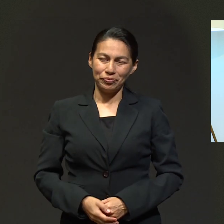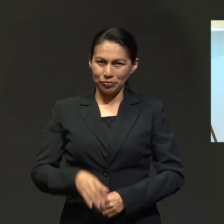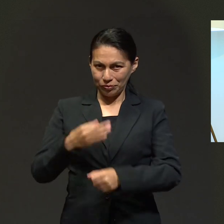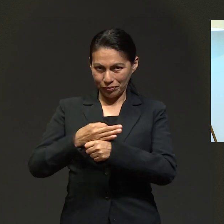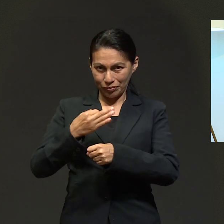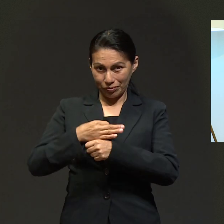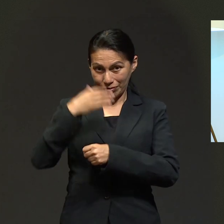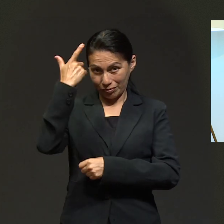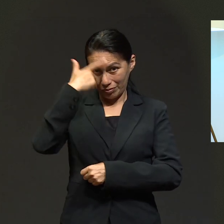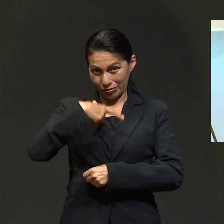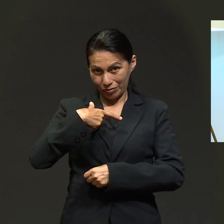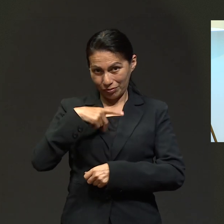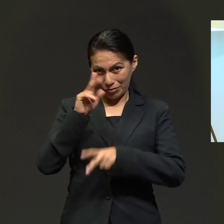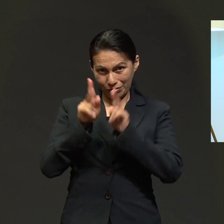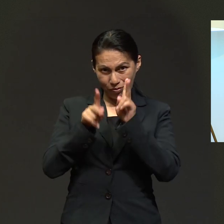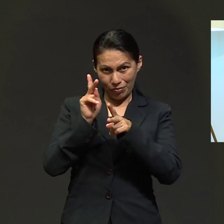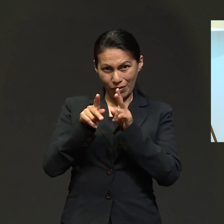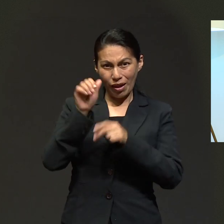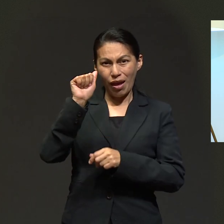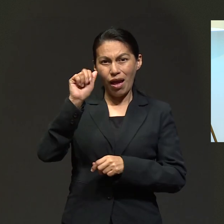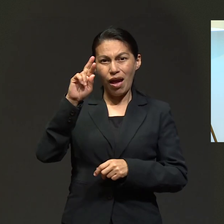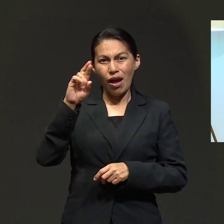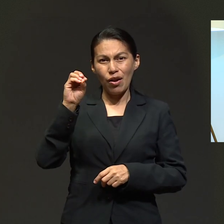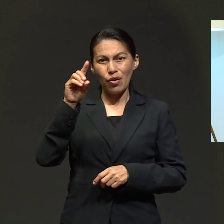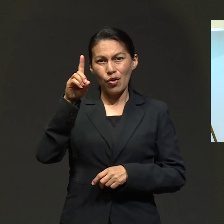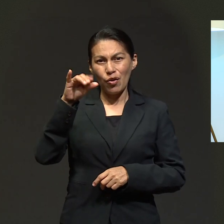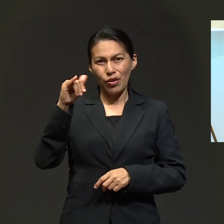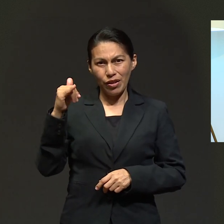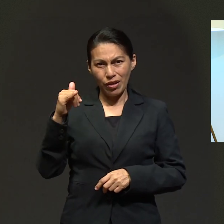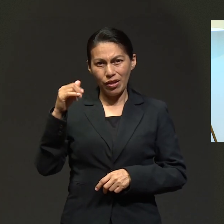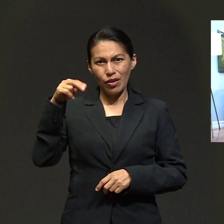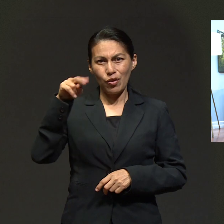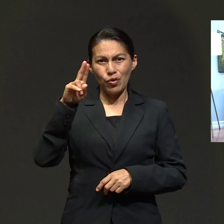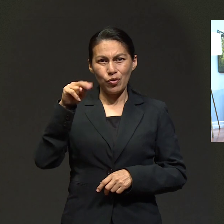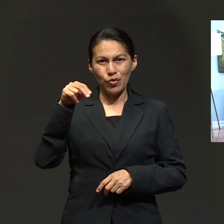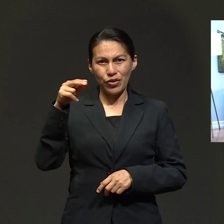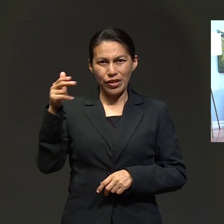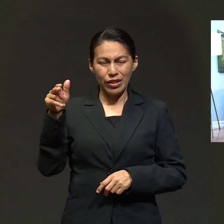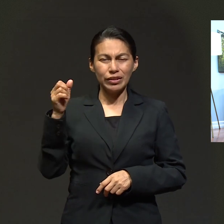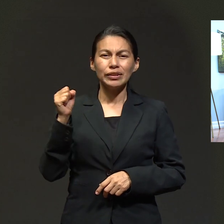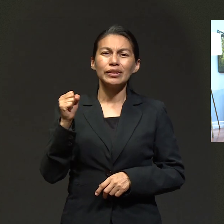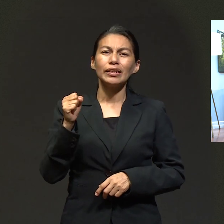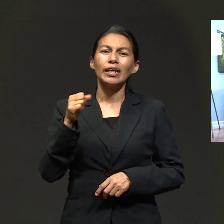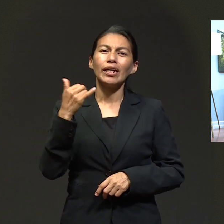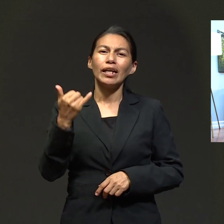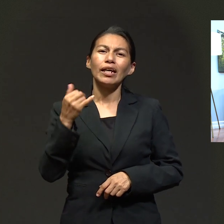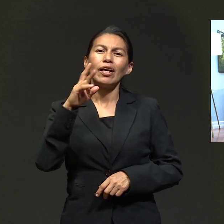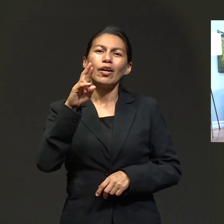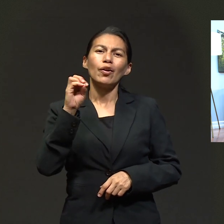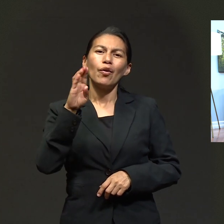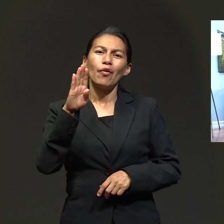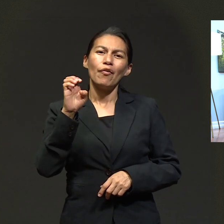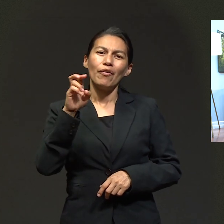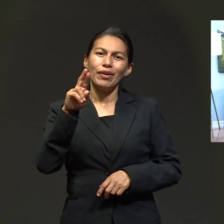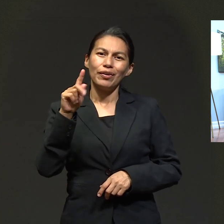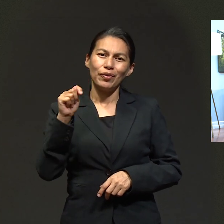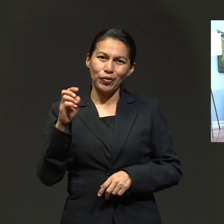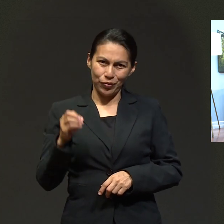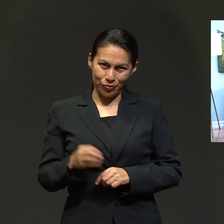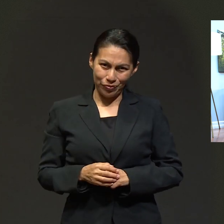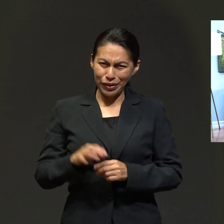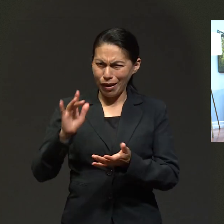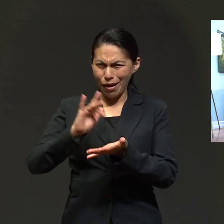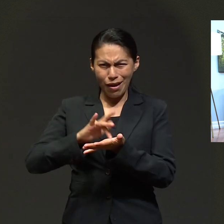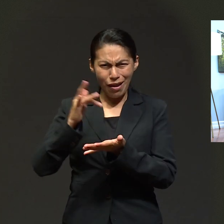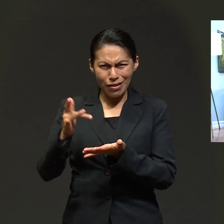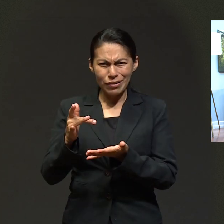posible. Esta noche, platicaremos con Arodi Núñez y Roberto Jonathan.